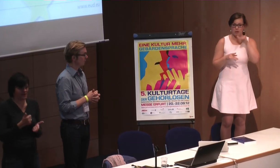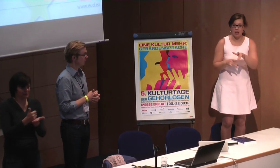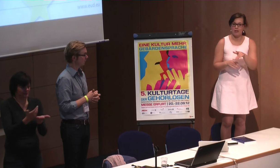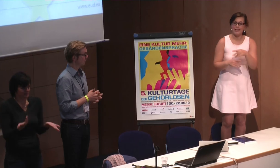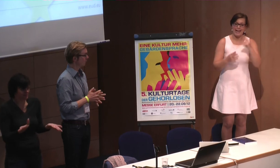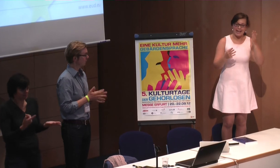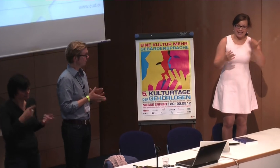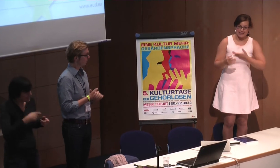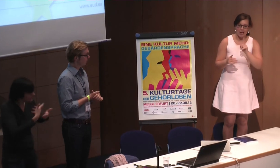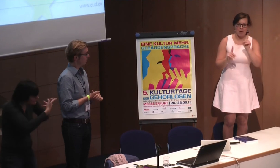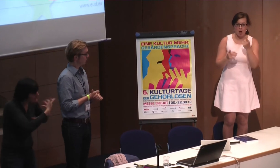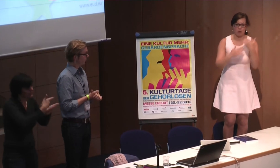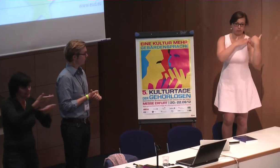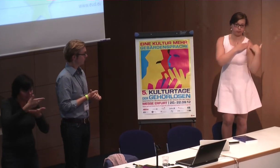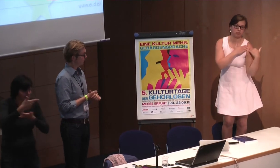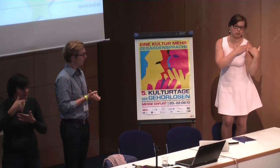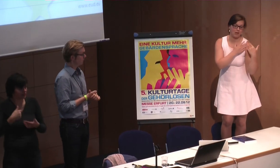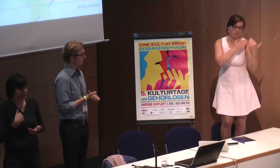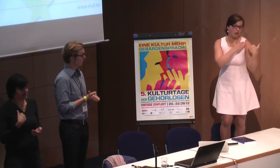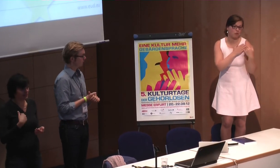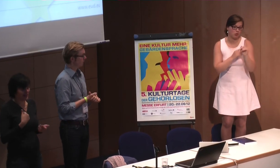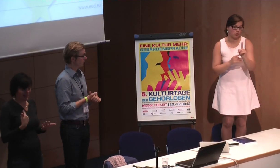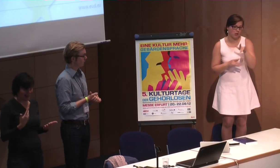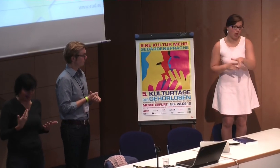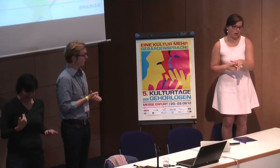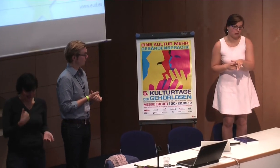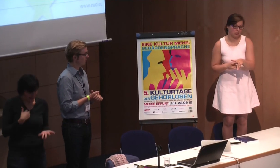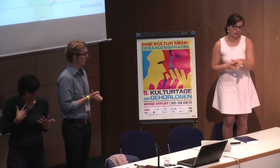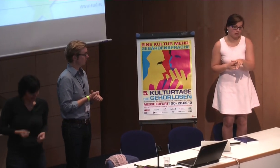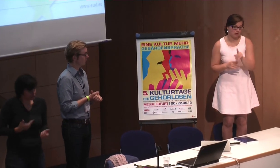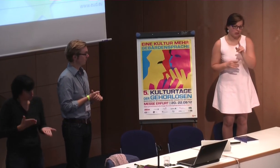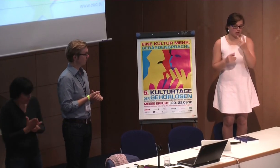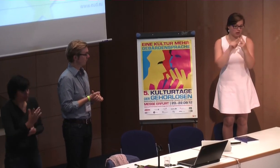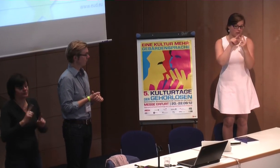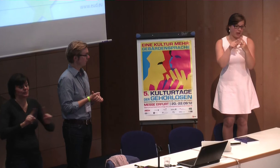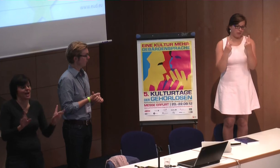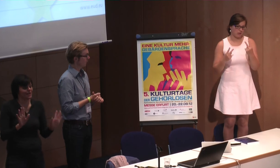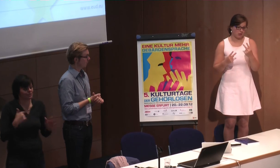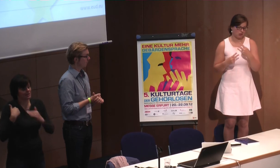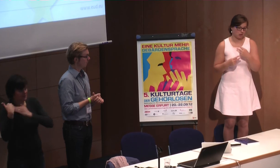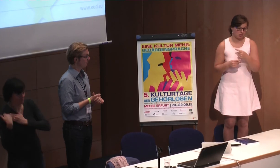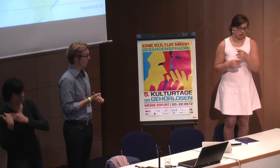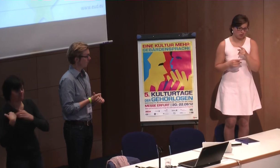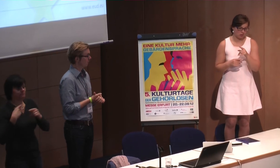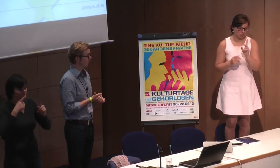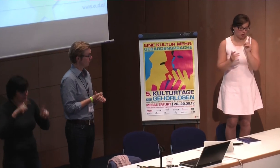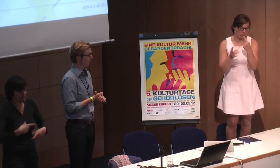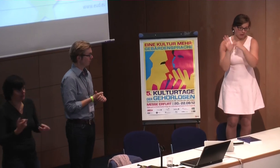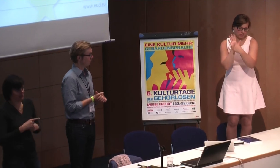den Dialog zu suchen. Und wir haben das Recht, natürlich, aber wir haben auch die Verantwortung oder überlose Menschen. Das sind zwei wichtige Punkte, also